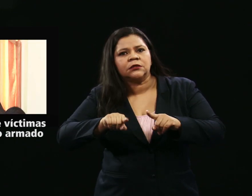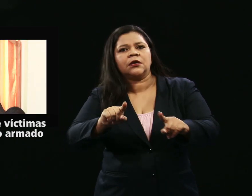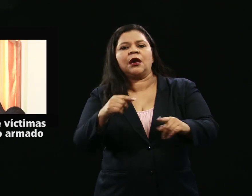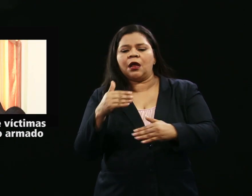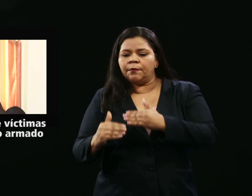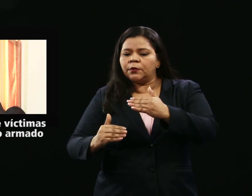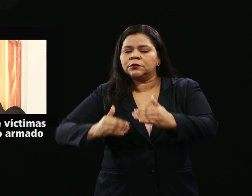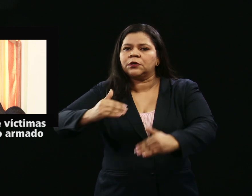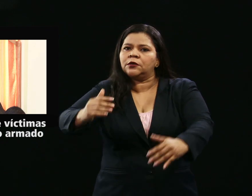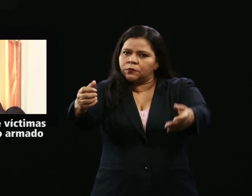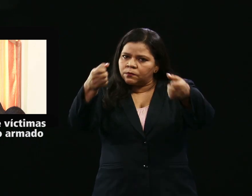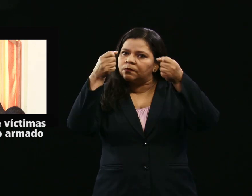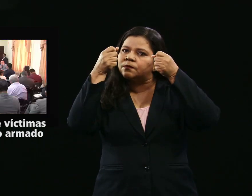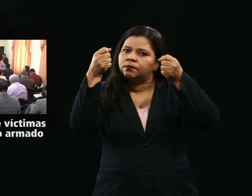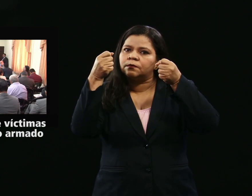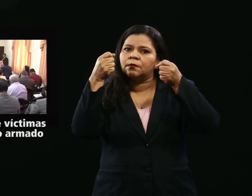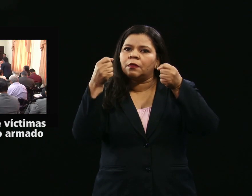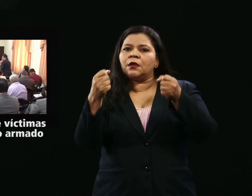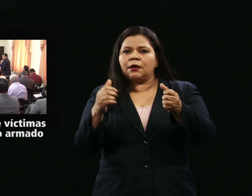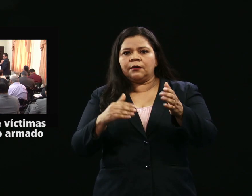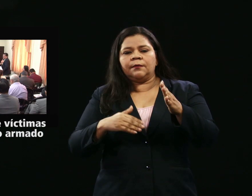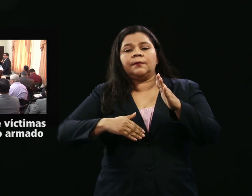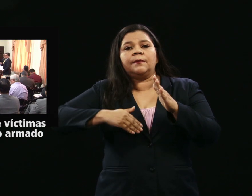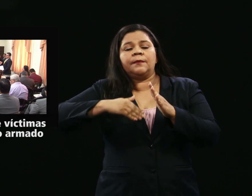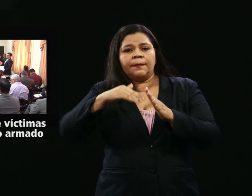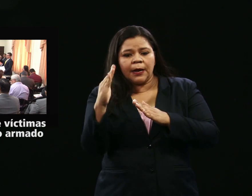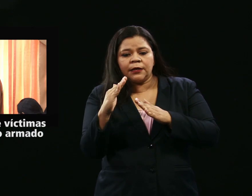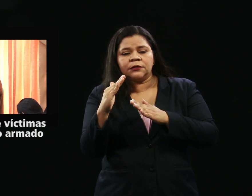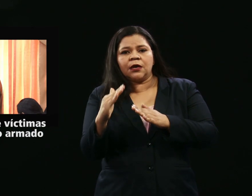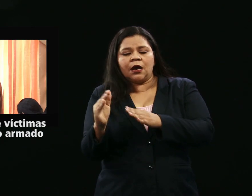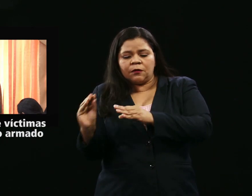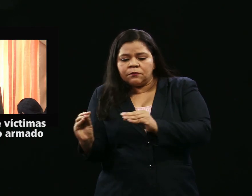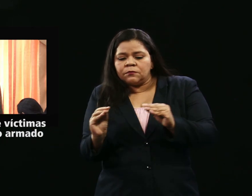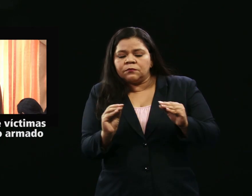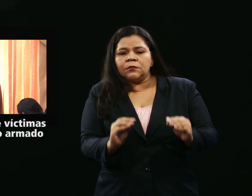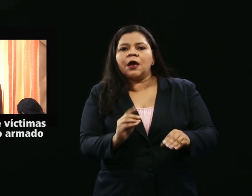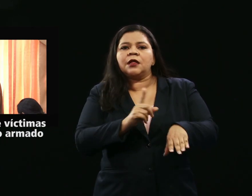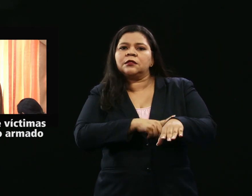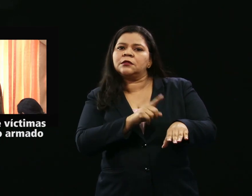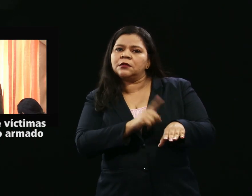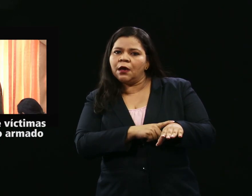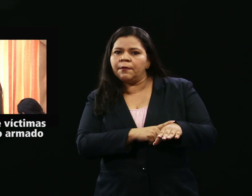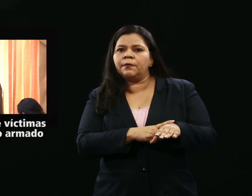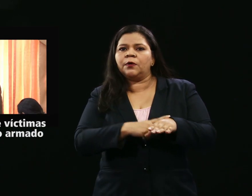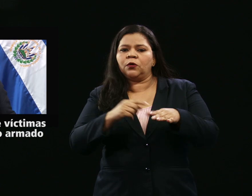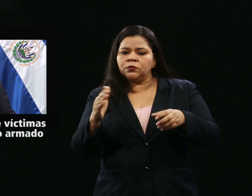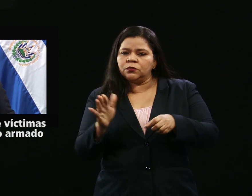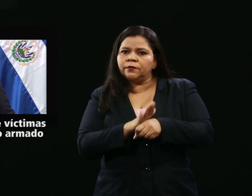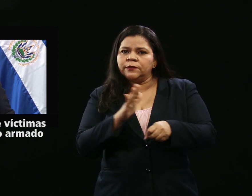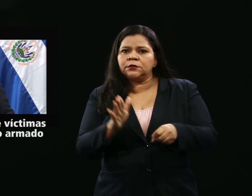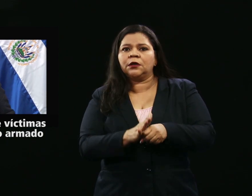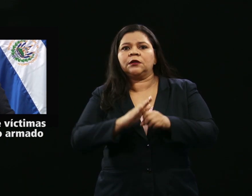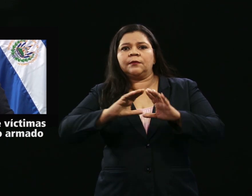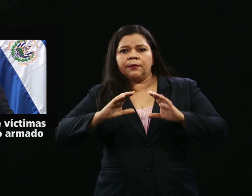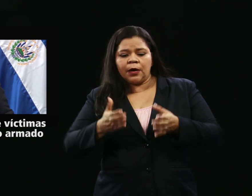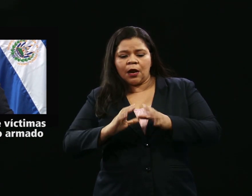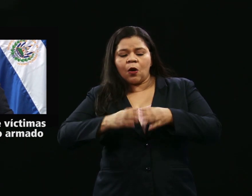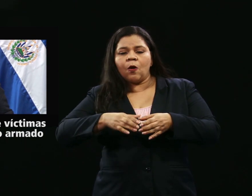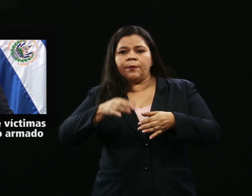ampliar los pasos que abarca la ley y los plazos para abrir los archivos de la Comisión de la Verdad y hacerlos